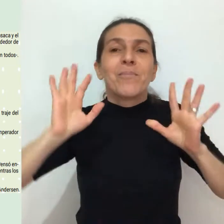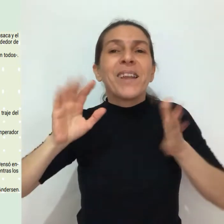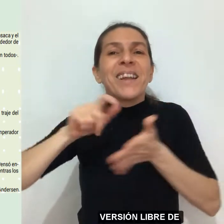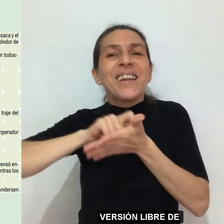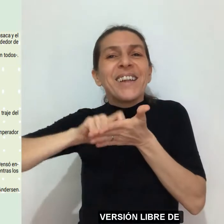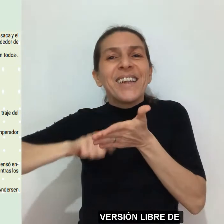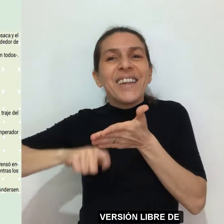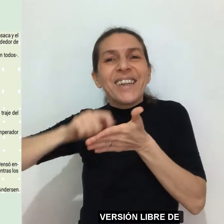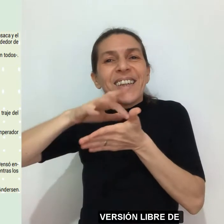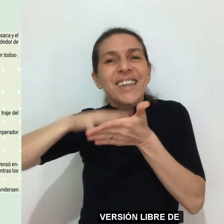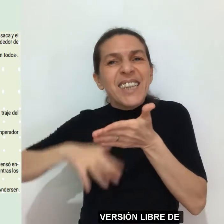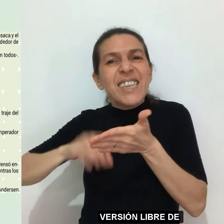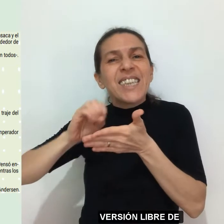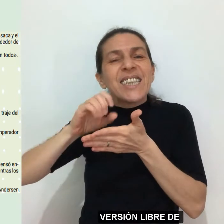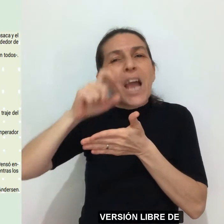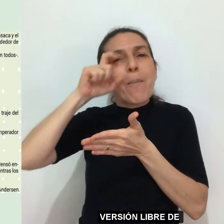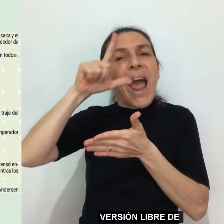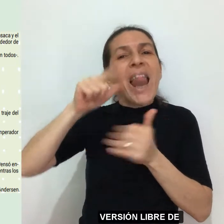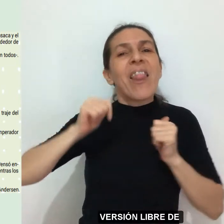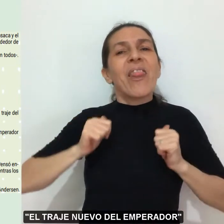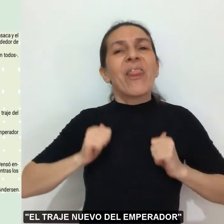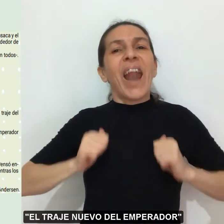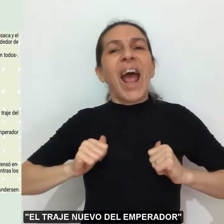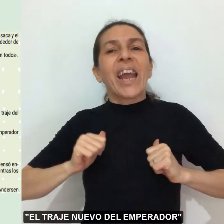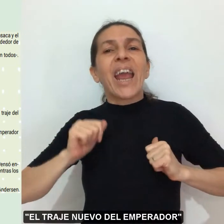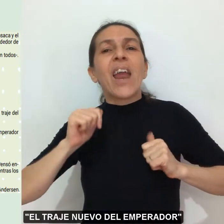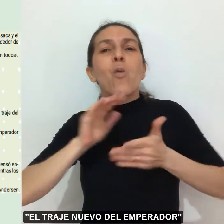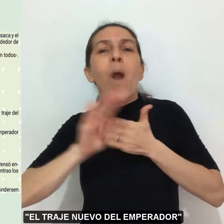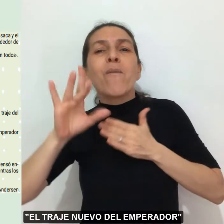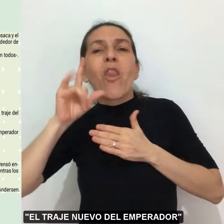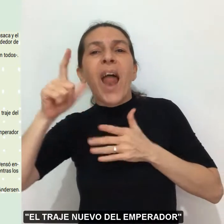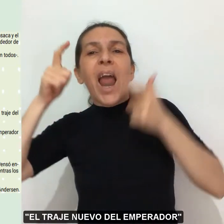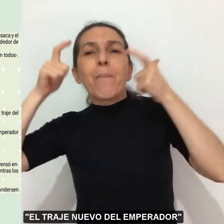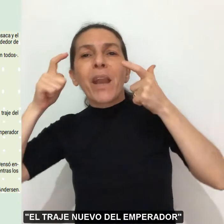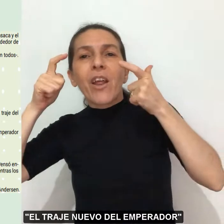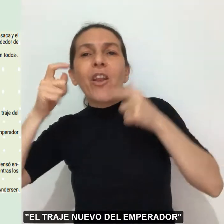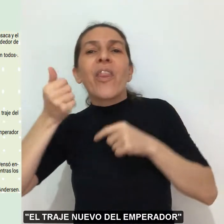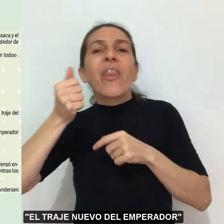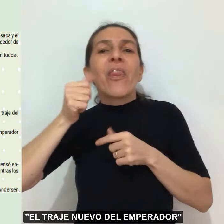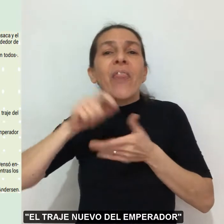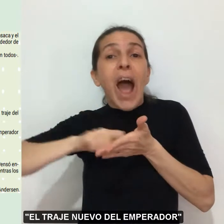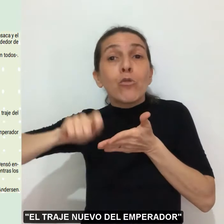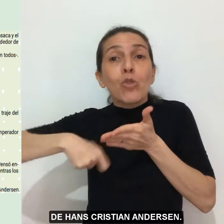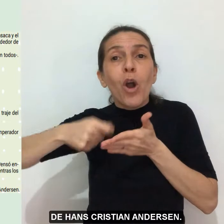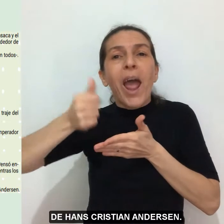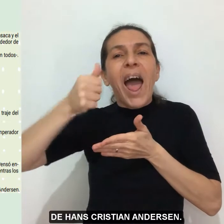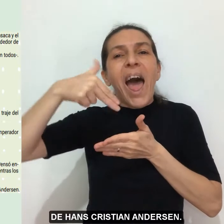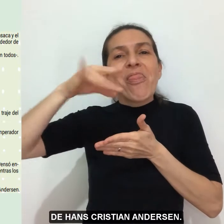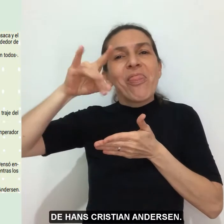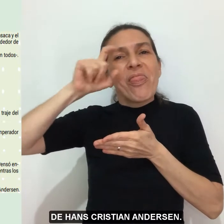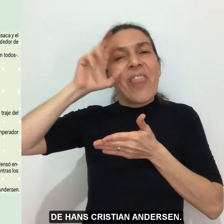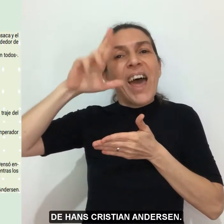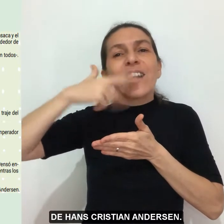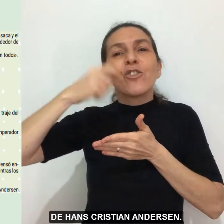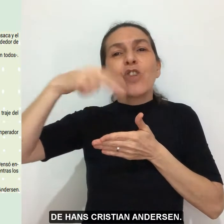Versión libre del traje nuevo del emperador de Hans Christian